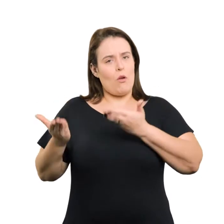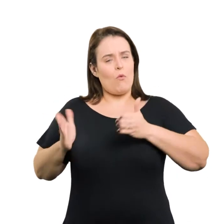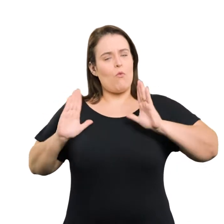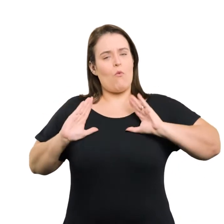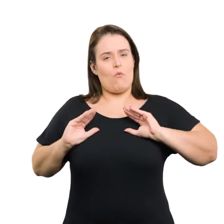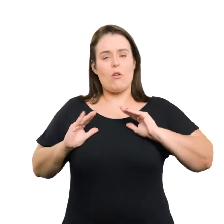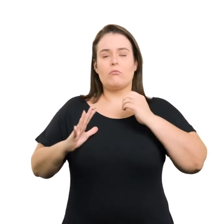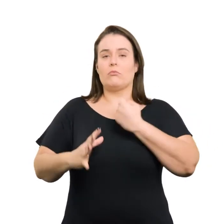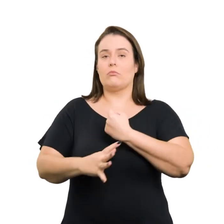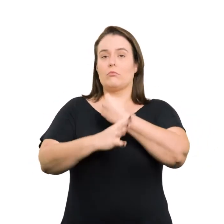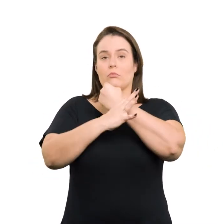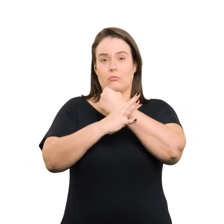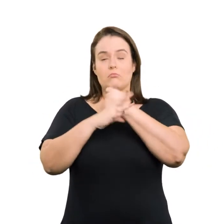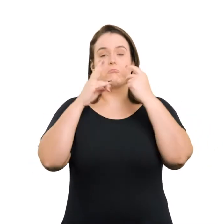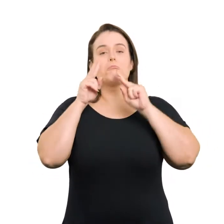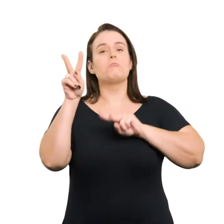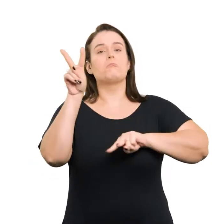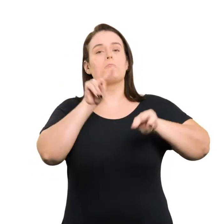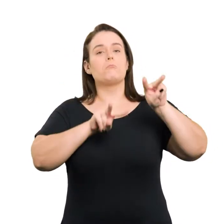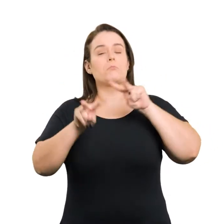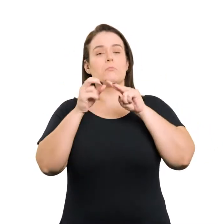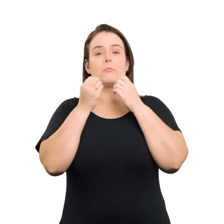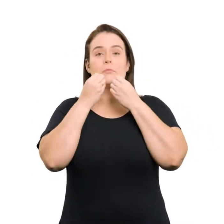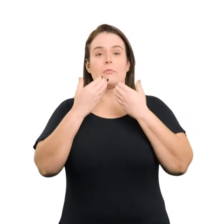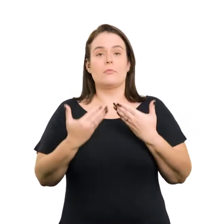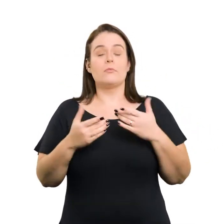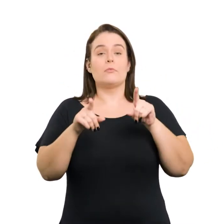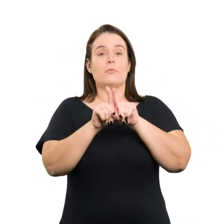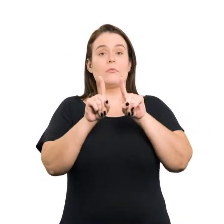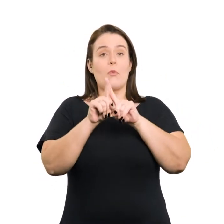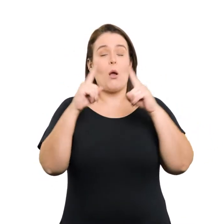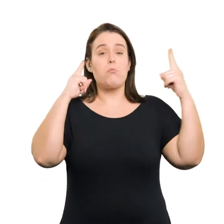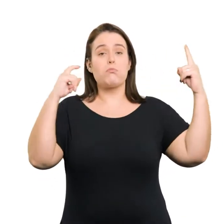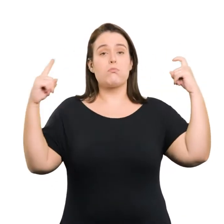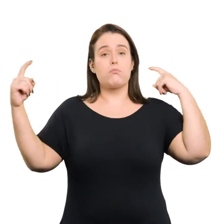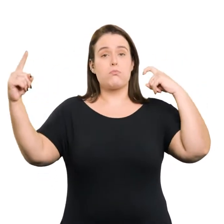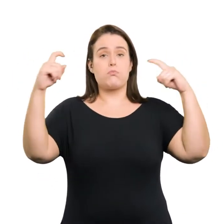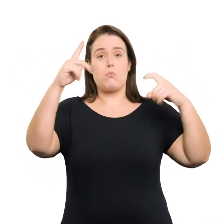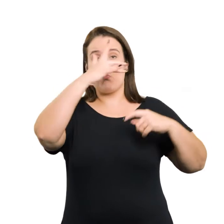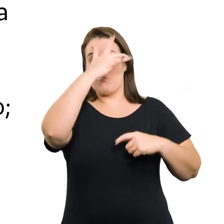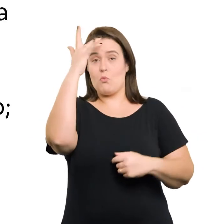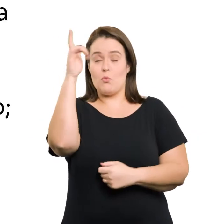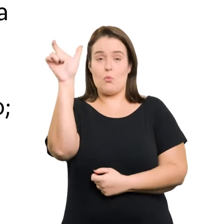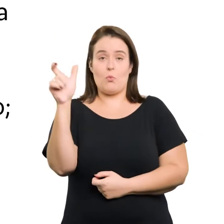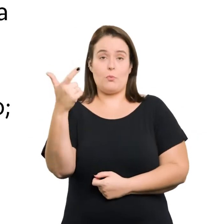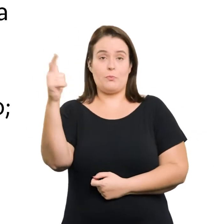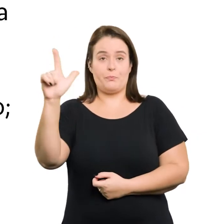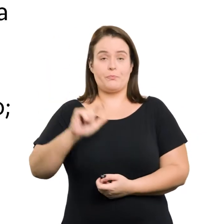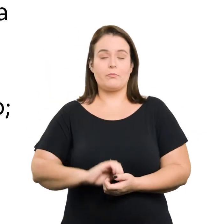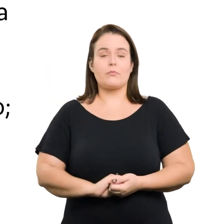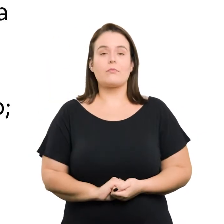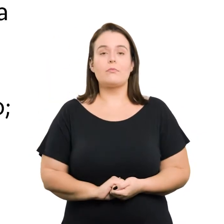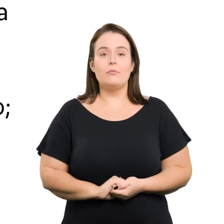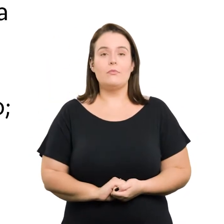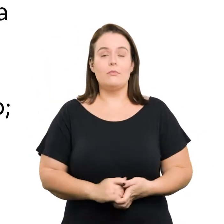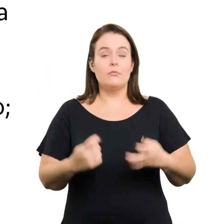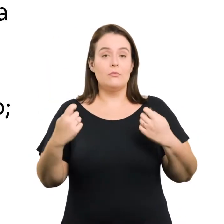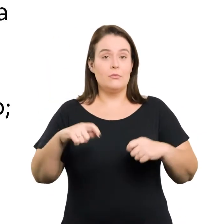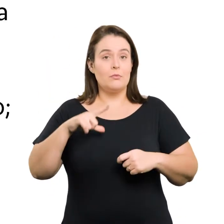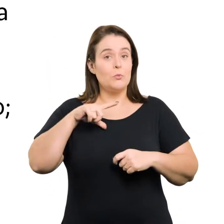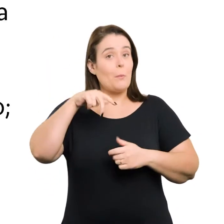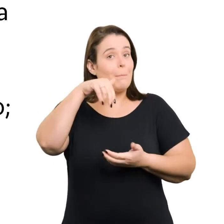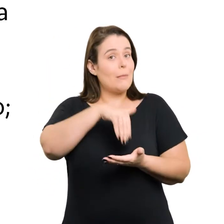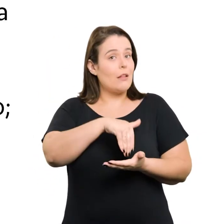conforto, segurança, boa visibilidade e acústica que os demais Ter garantido no mínimo